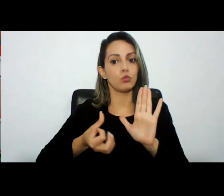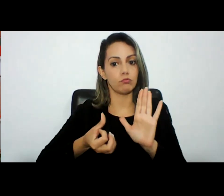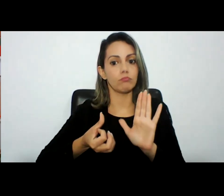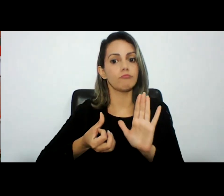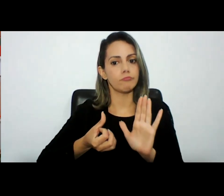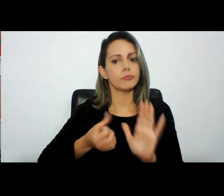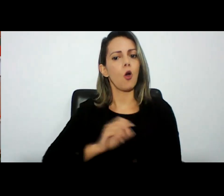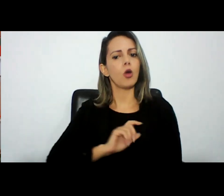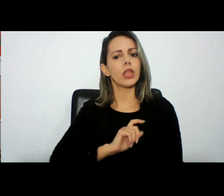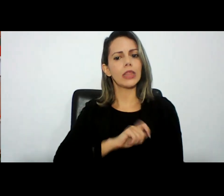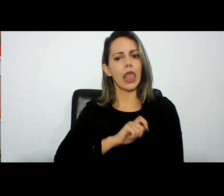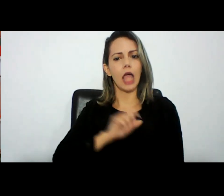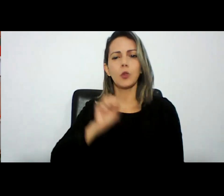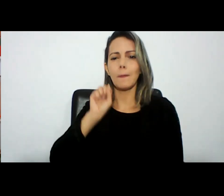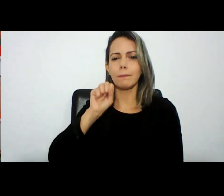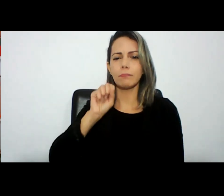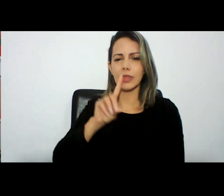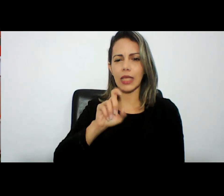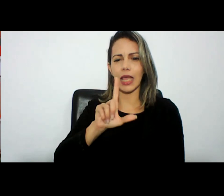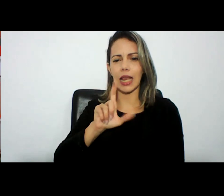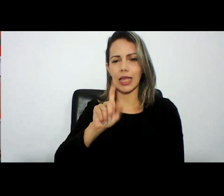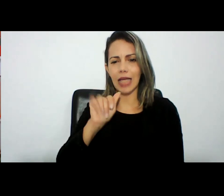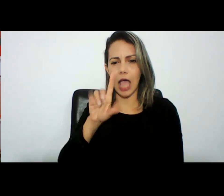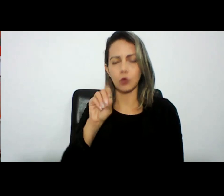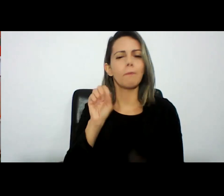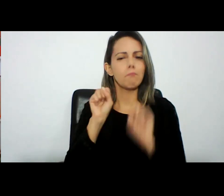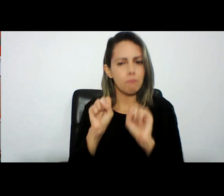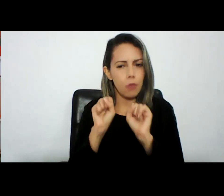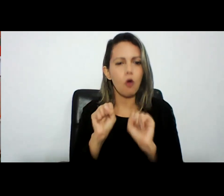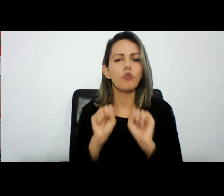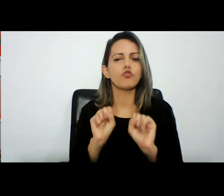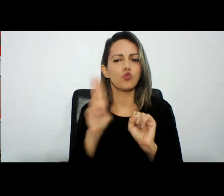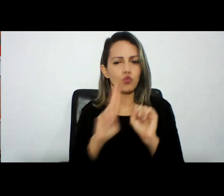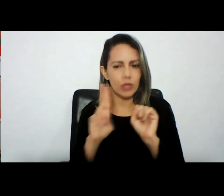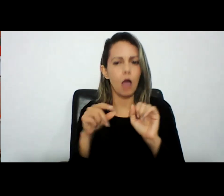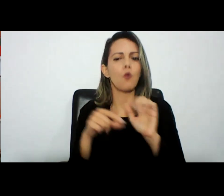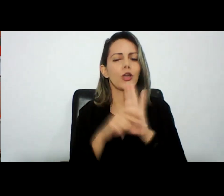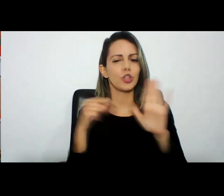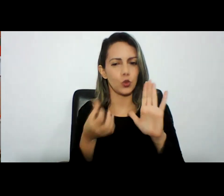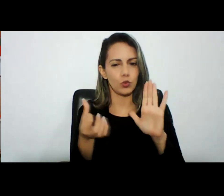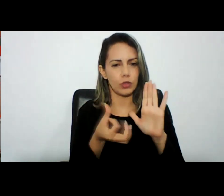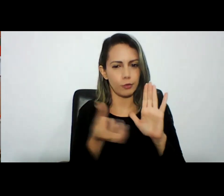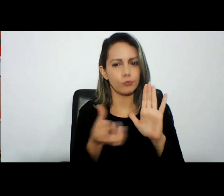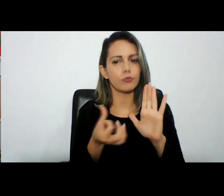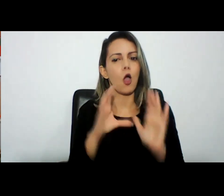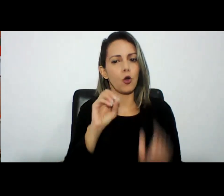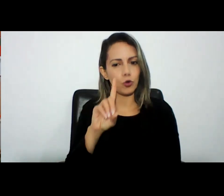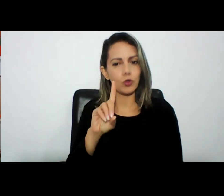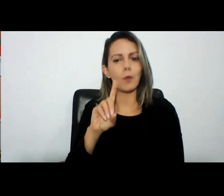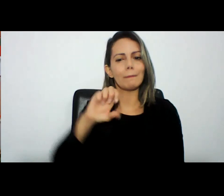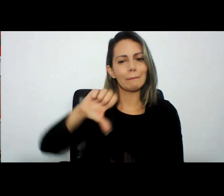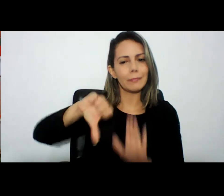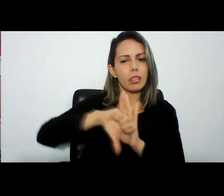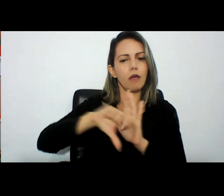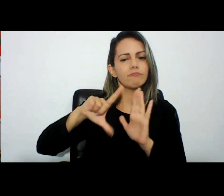dentro daquelas circunstâncias que tem no artigo 6º, e que o novo Código de Processo Penal assim repete. São